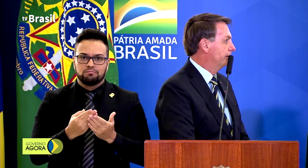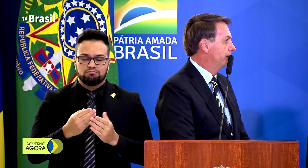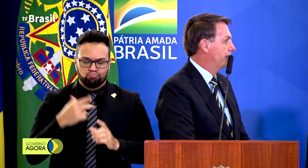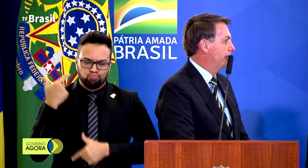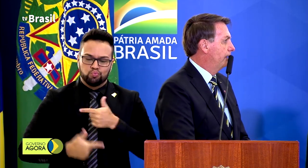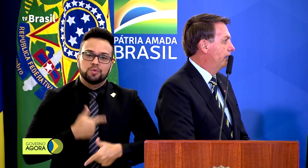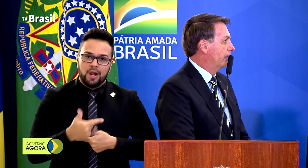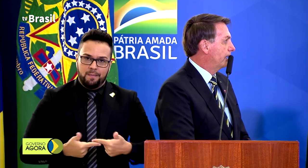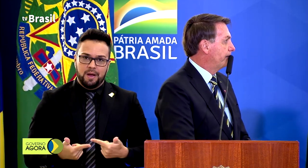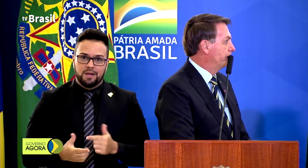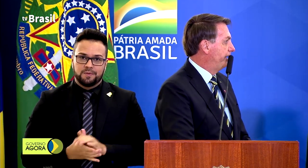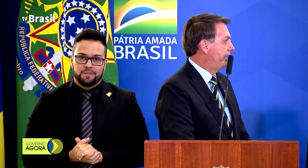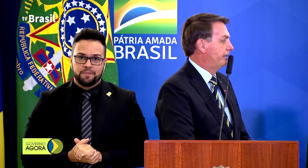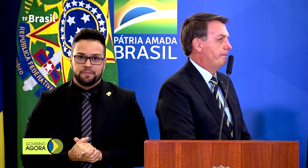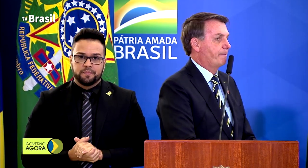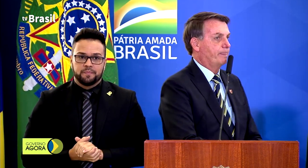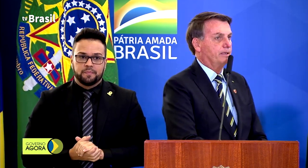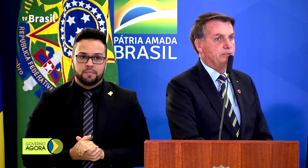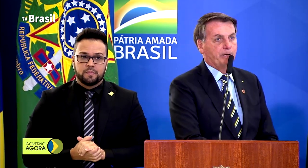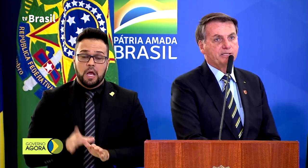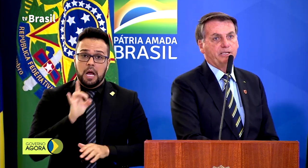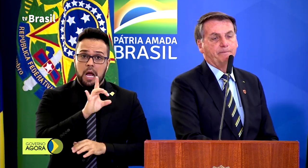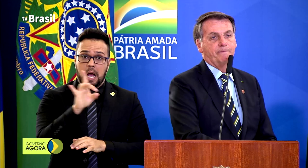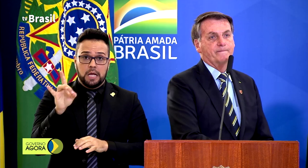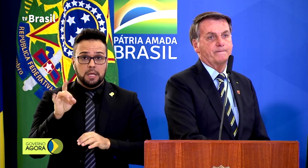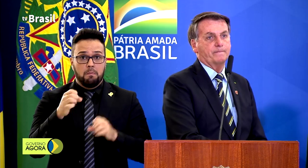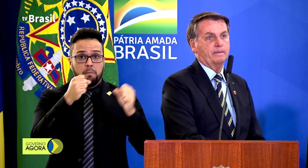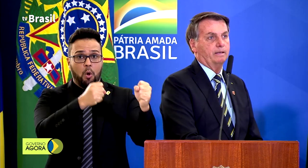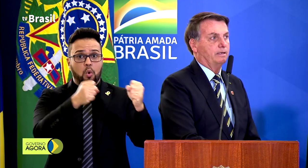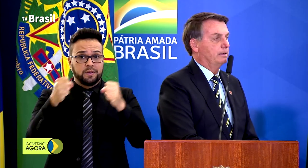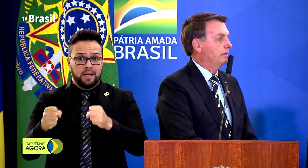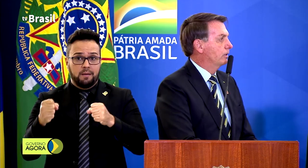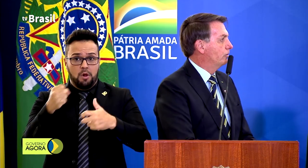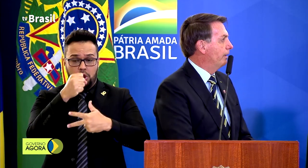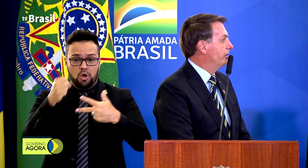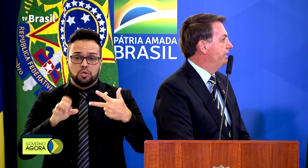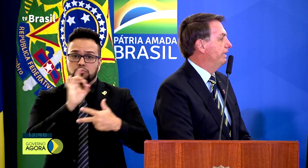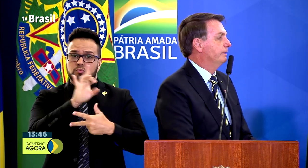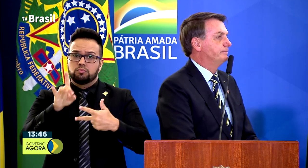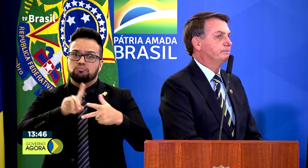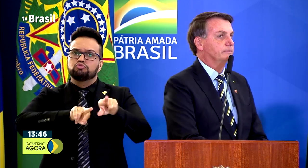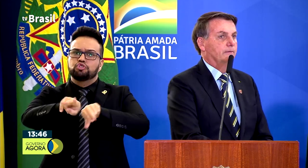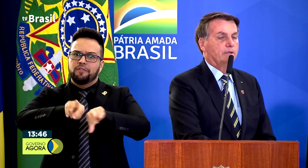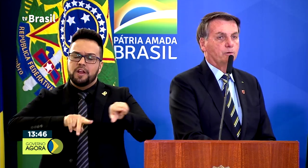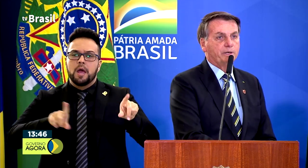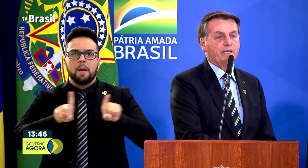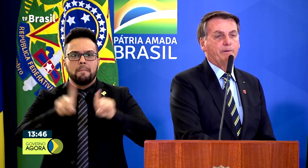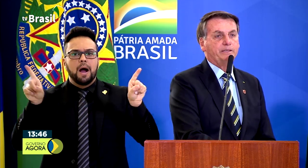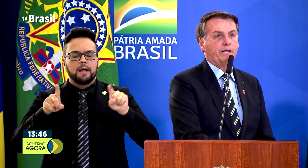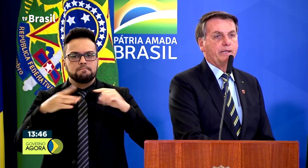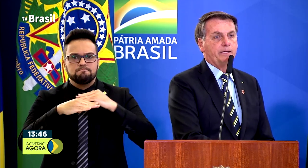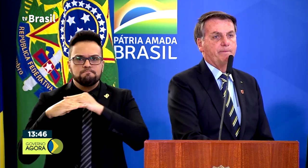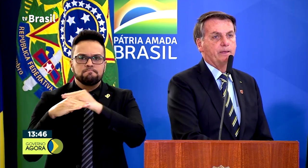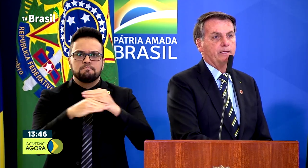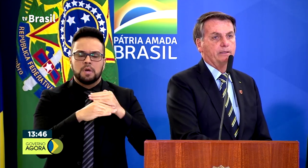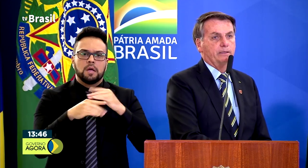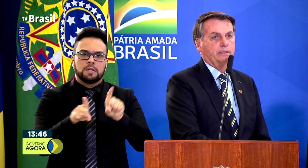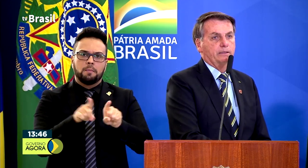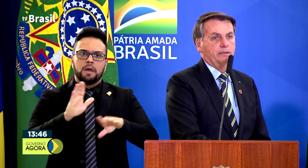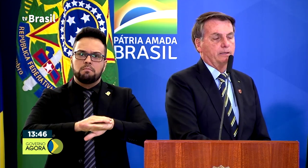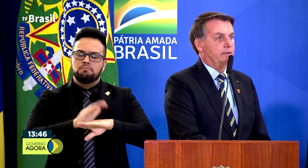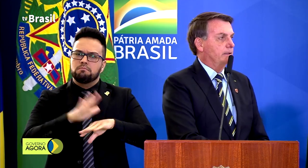trabalho. cada poder, cada de per si, com harmonia, com independência,